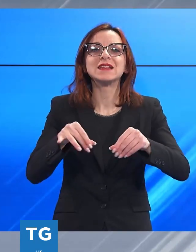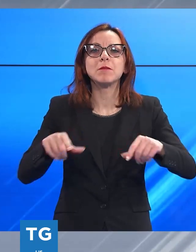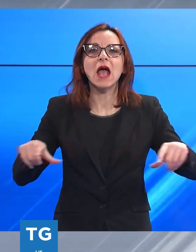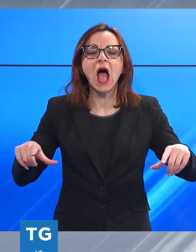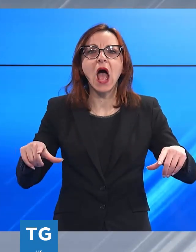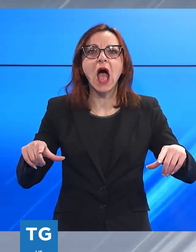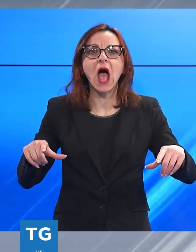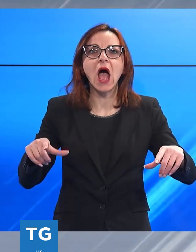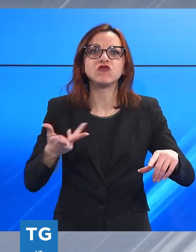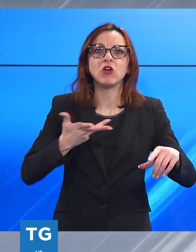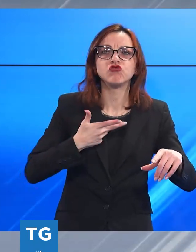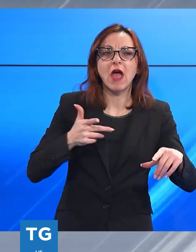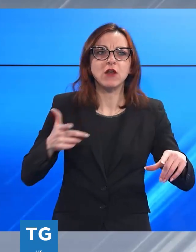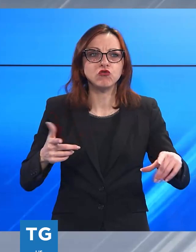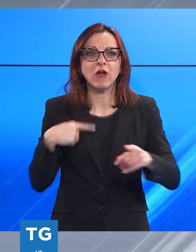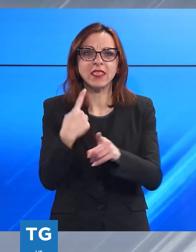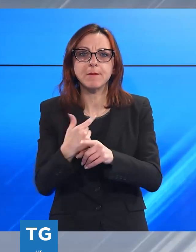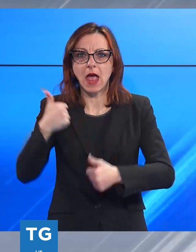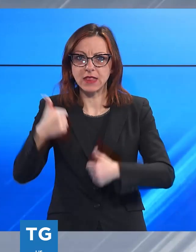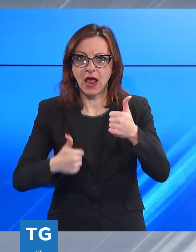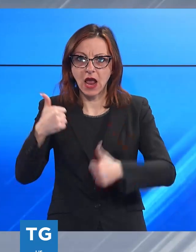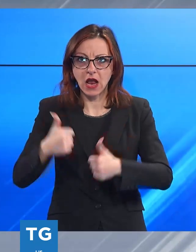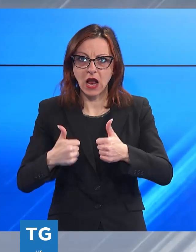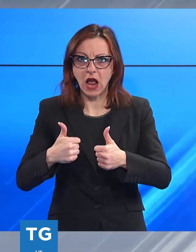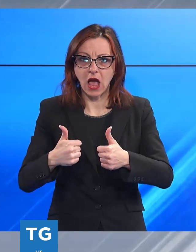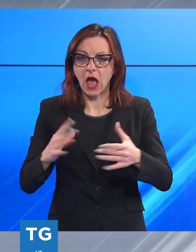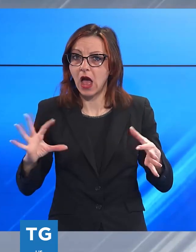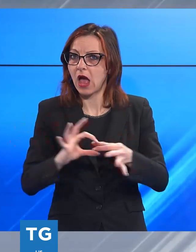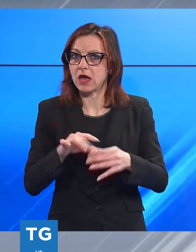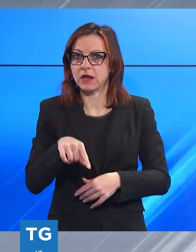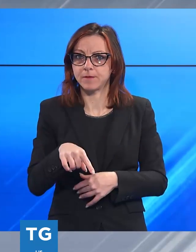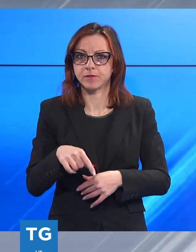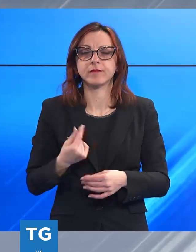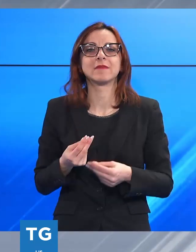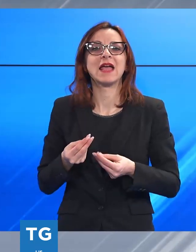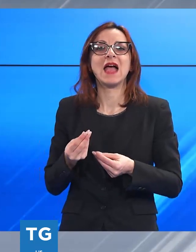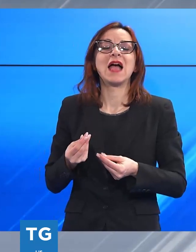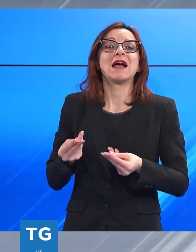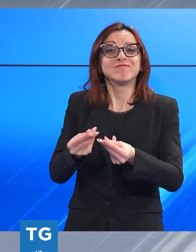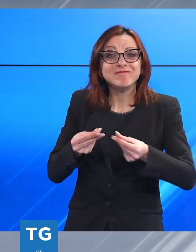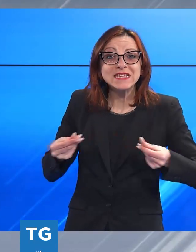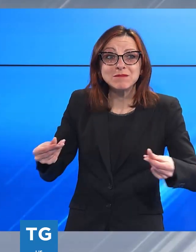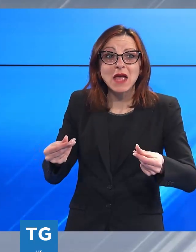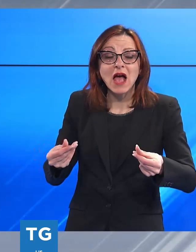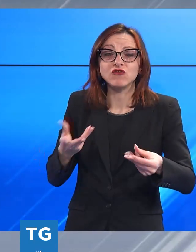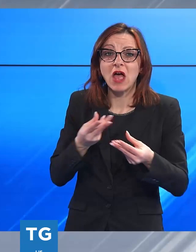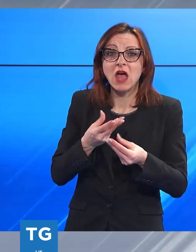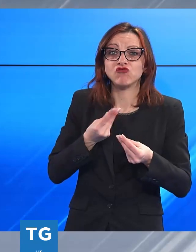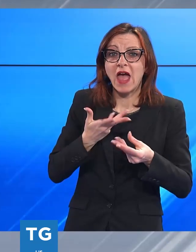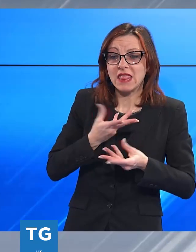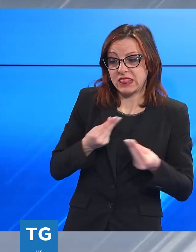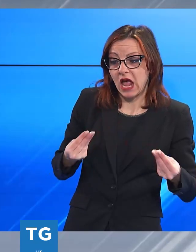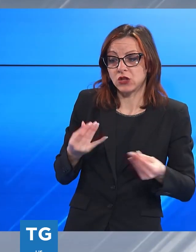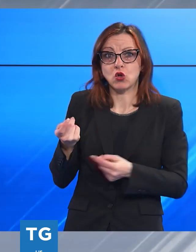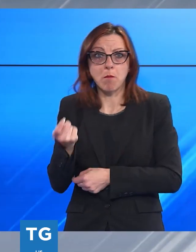necessità di mettere a gara le nuove e le vecchie concessioni. Sinora la scarsità della risorsa veniva riferita soltanto sia alla valutazione dei